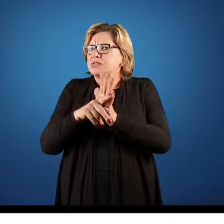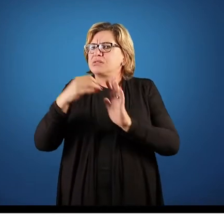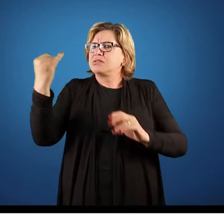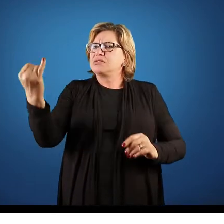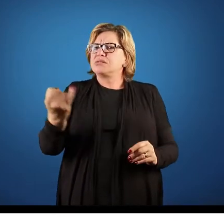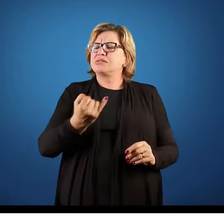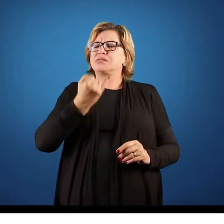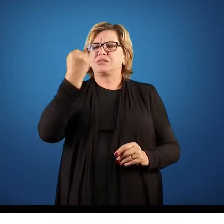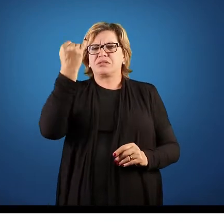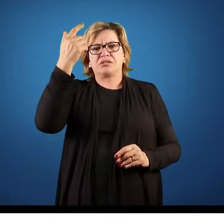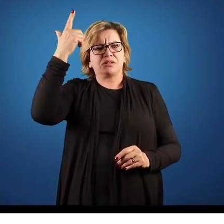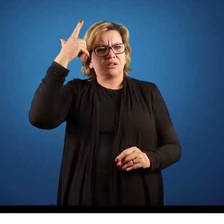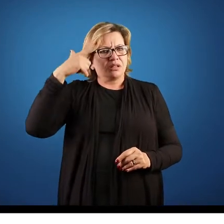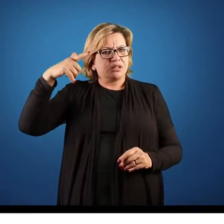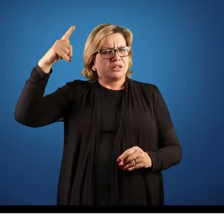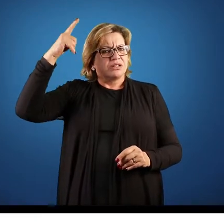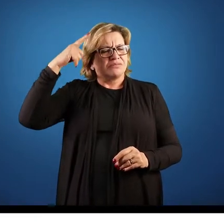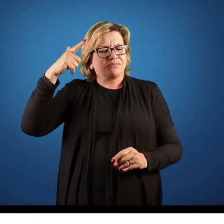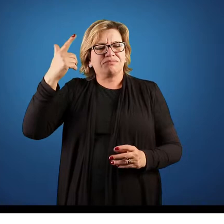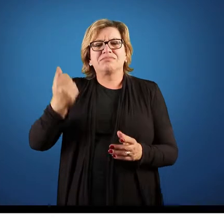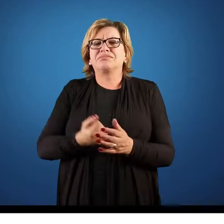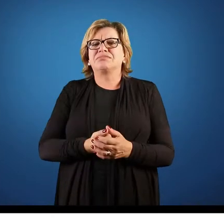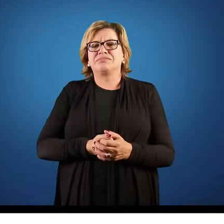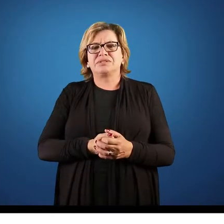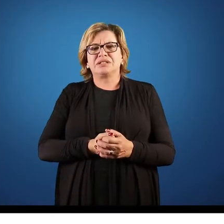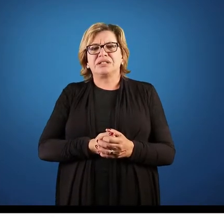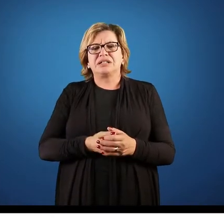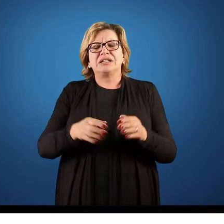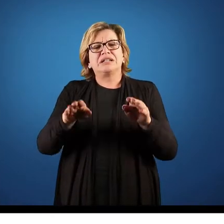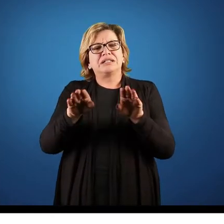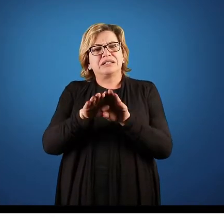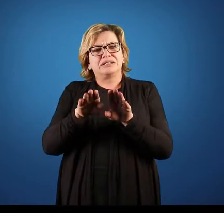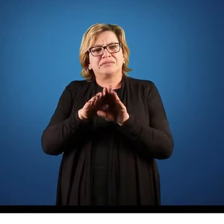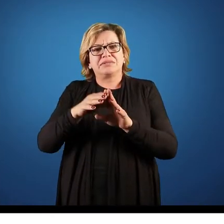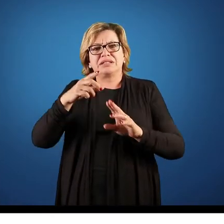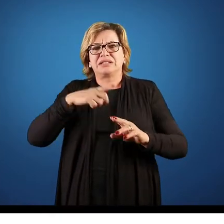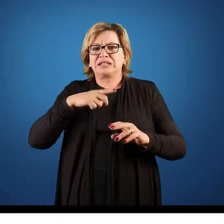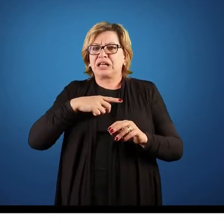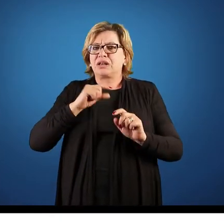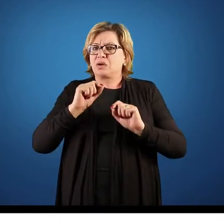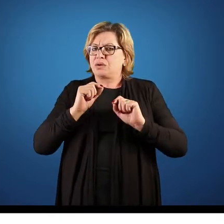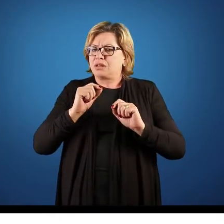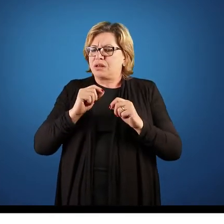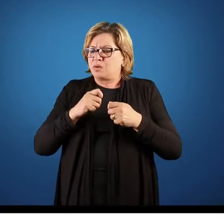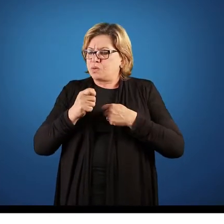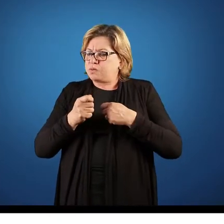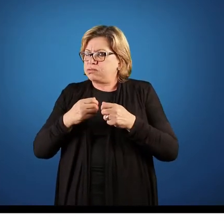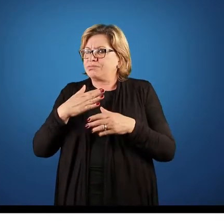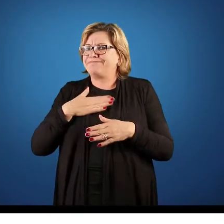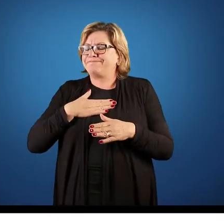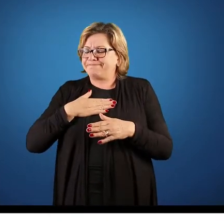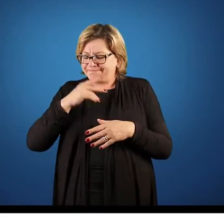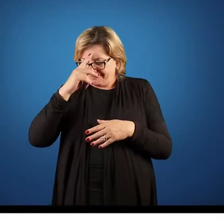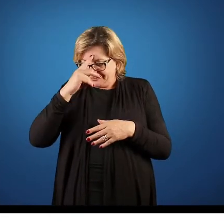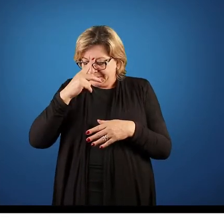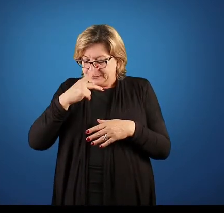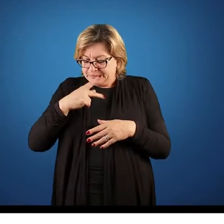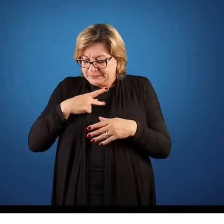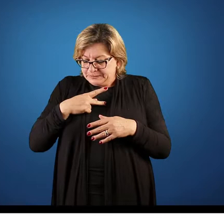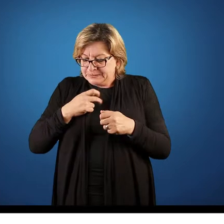para ter uma parte, né, de liderança, né. Isso tudo também existe, autocontrole. Nós sabemos que nós vamos estar